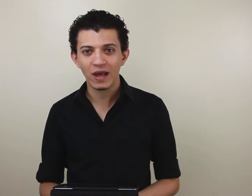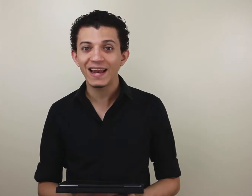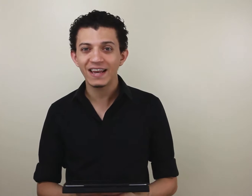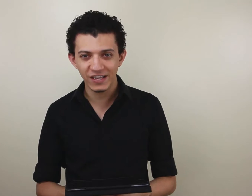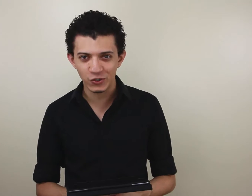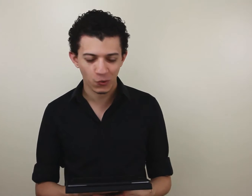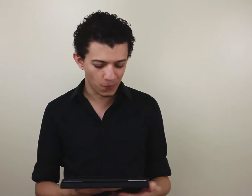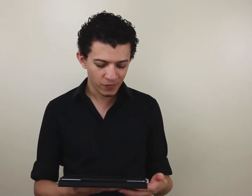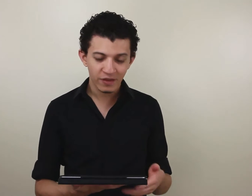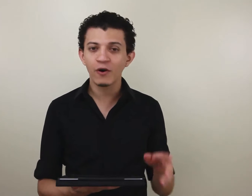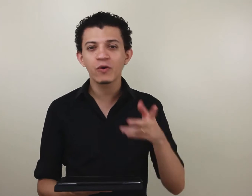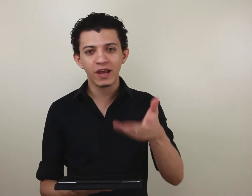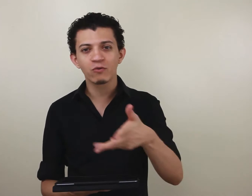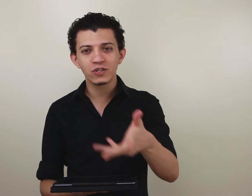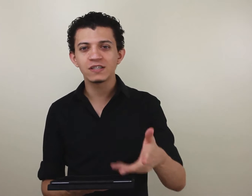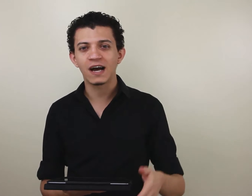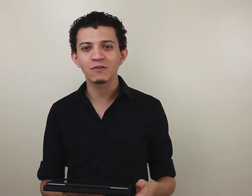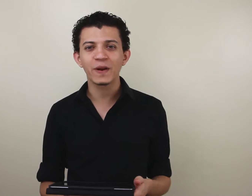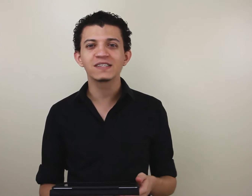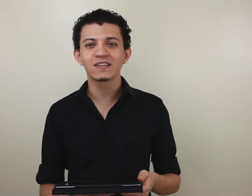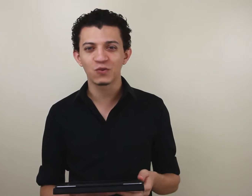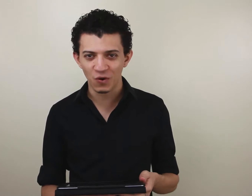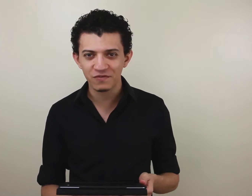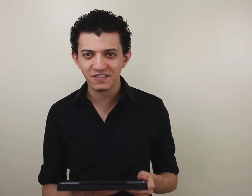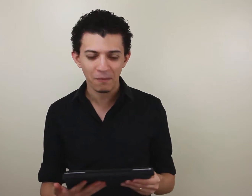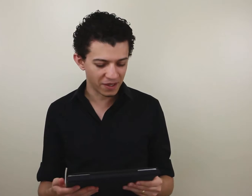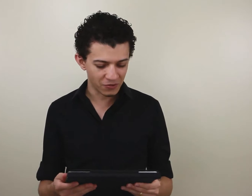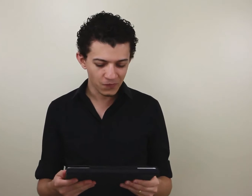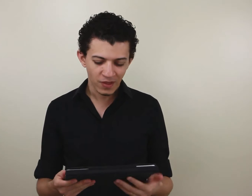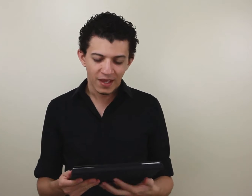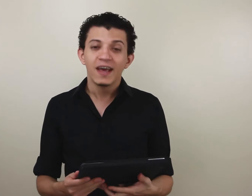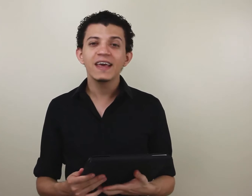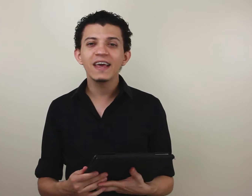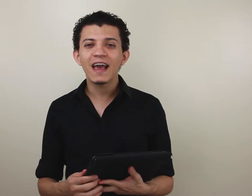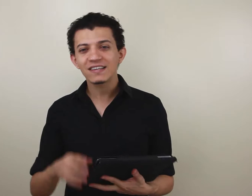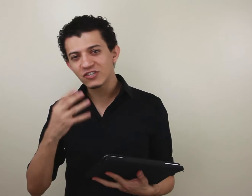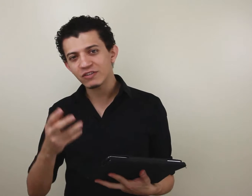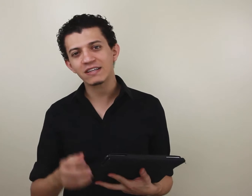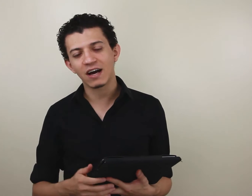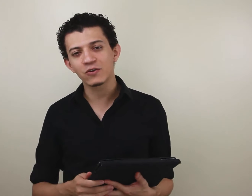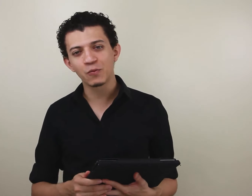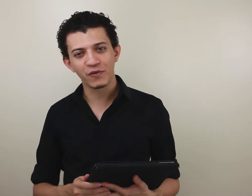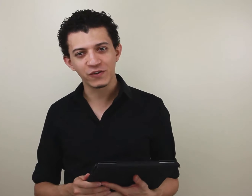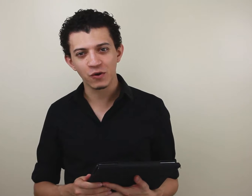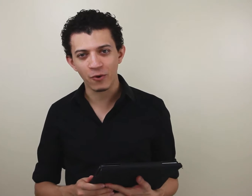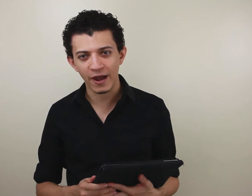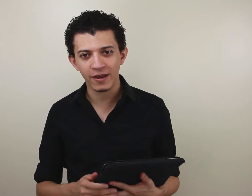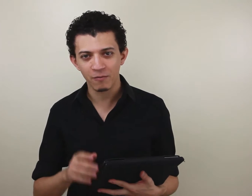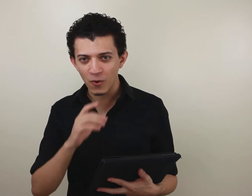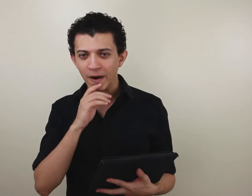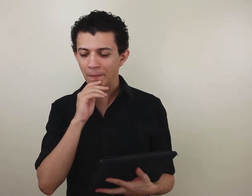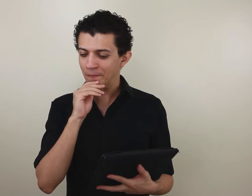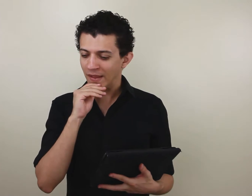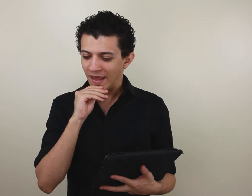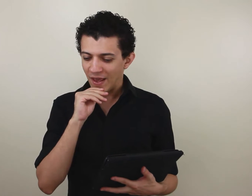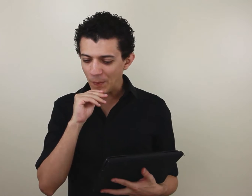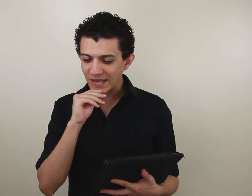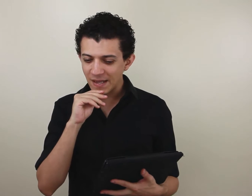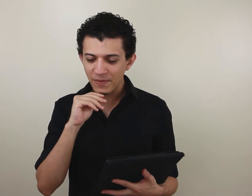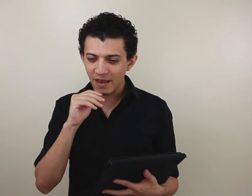helenístico, foi o grego utilizado para a escrita do Novo Testamento. E, assistindo as aulas do professor Brian Kiburka, eu percebi